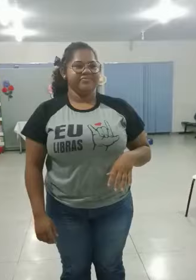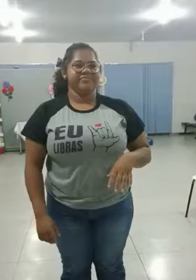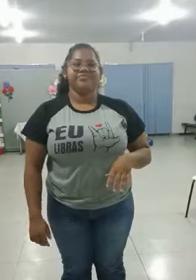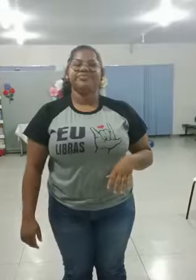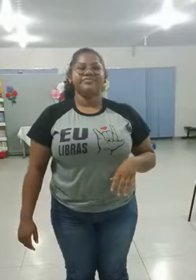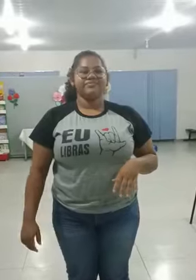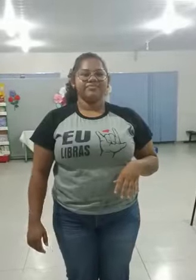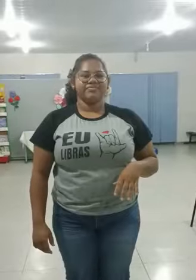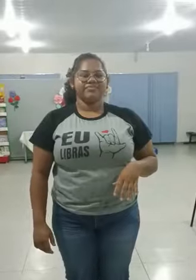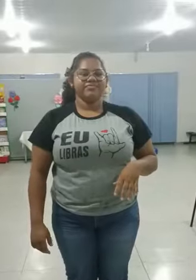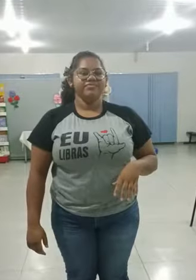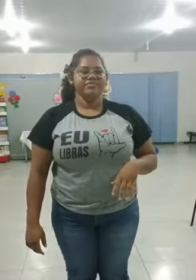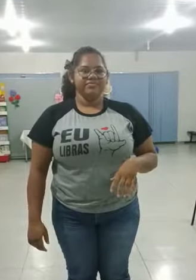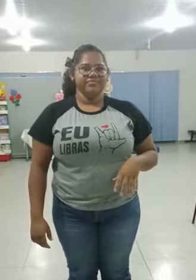O que é que eu vou ser?